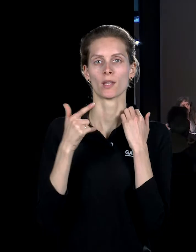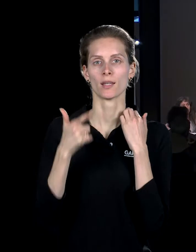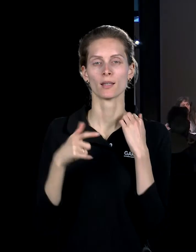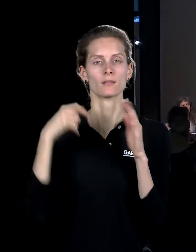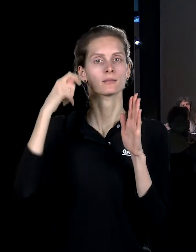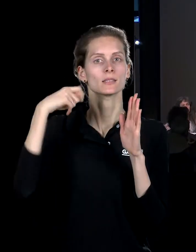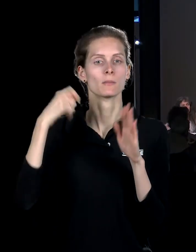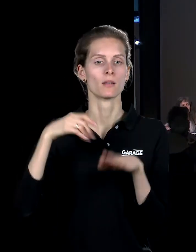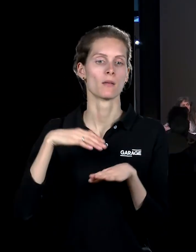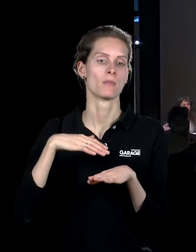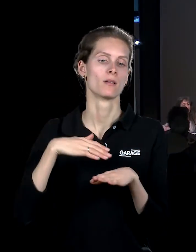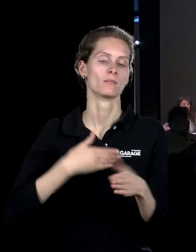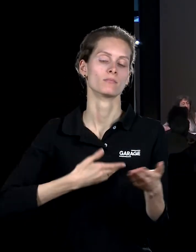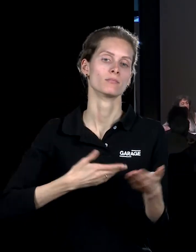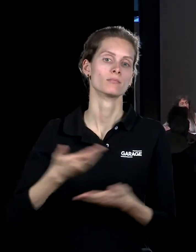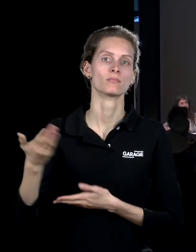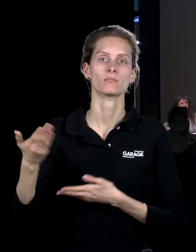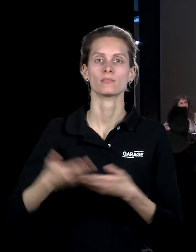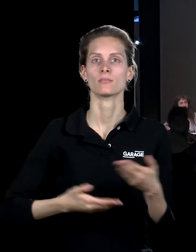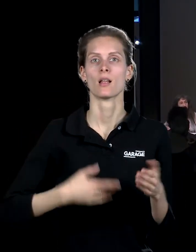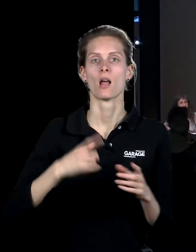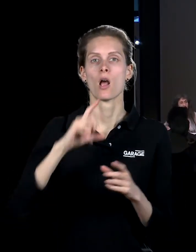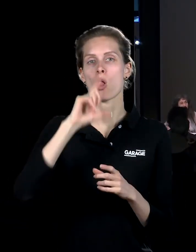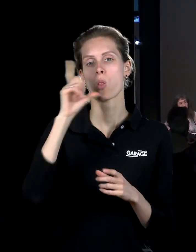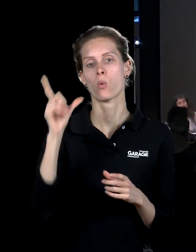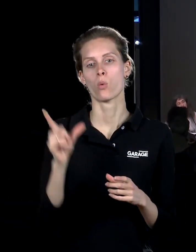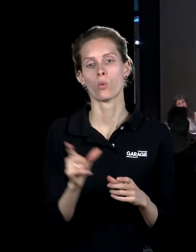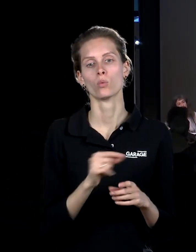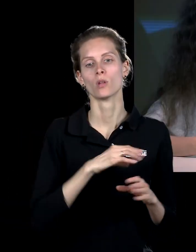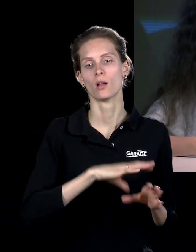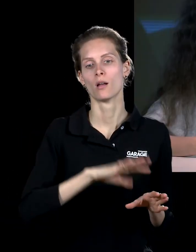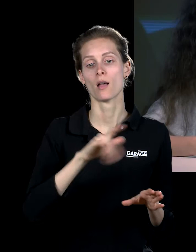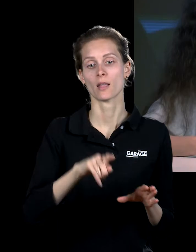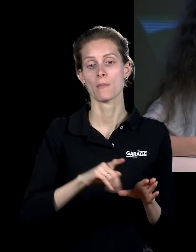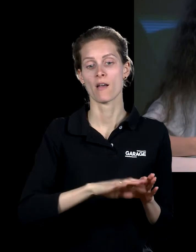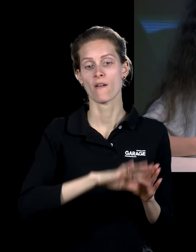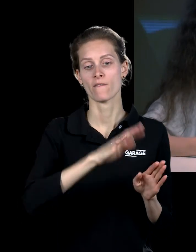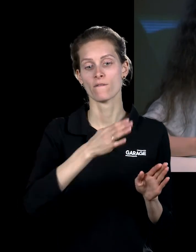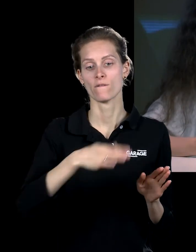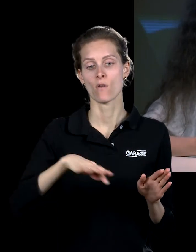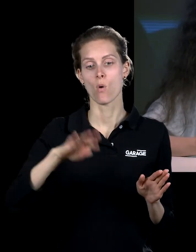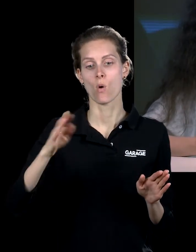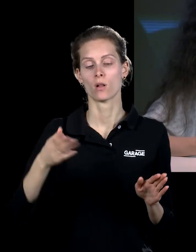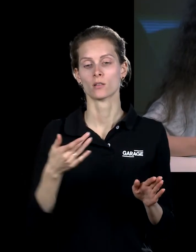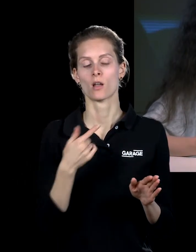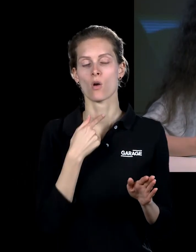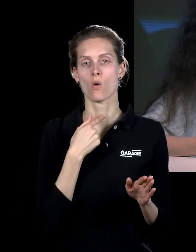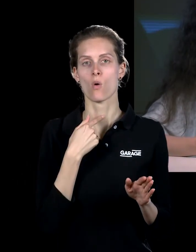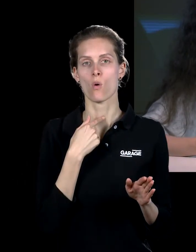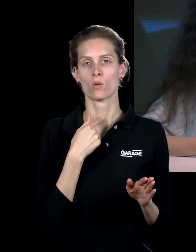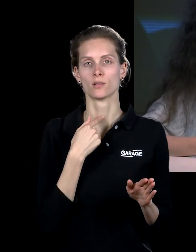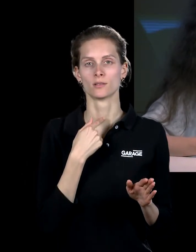фильм, где она идет по лунному пейзажу, по пейзажу, который сформирован волнами голоса. И голос, который звучит за кадром, это